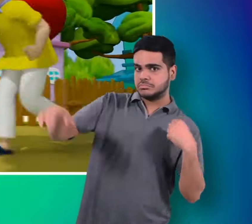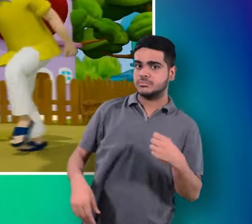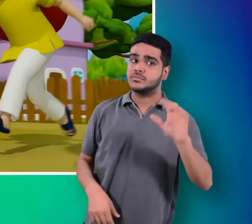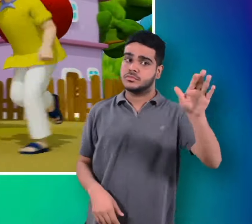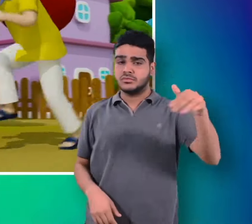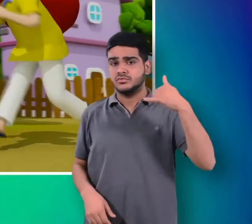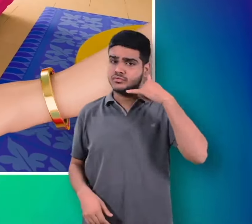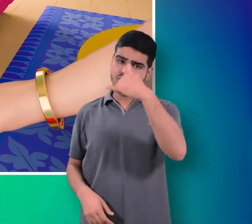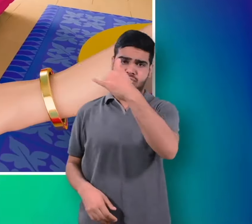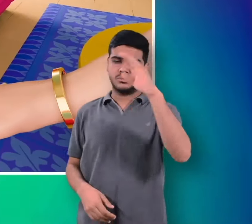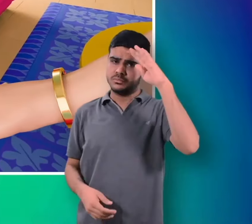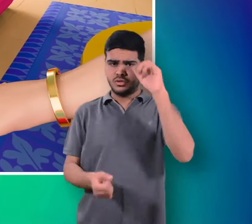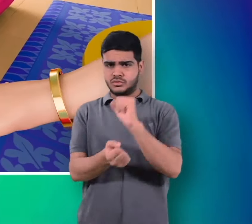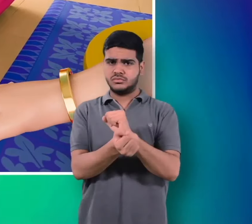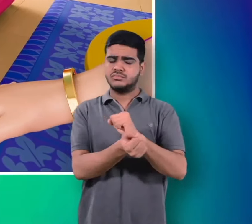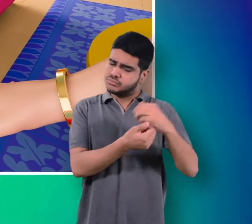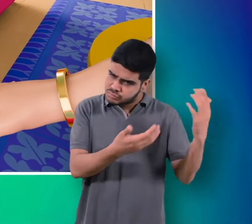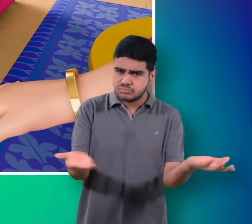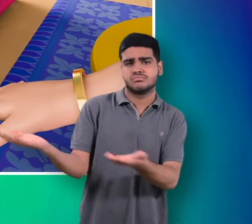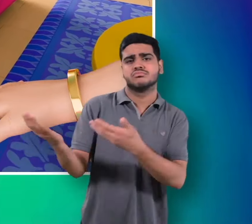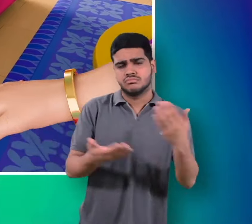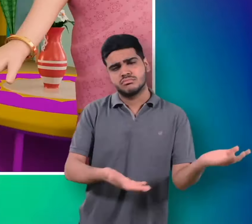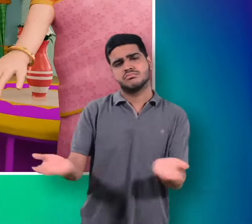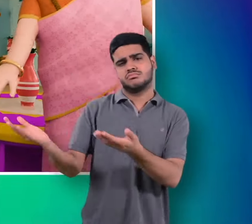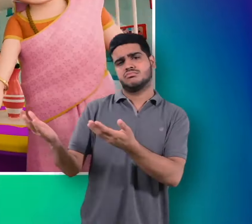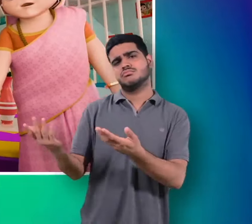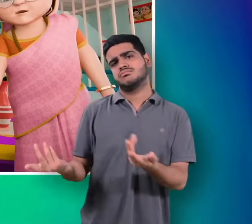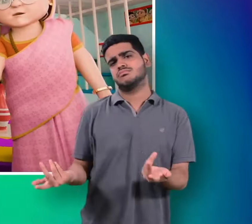पुलीस को बलाओ पुलीस को तो बलाओ